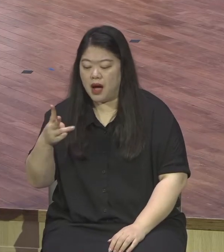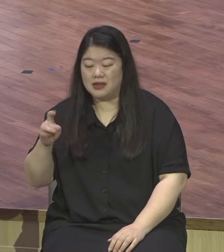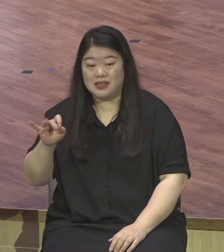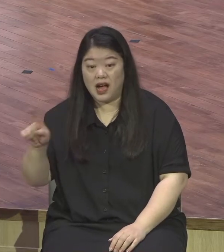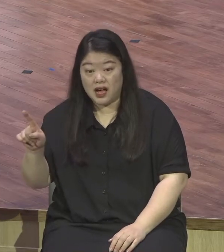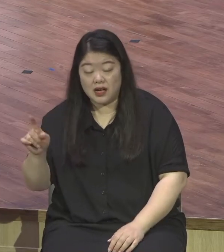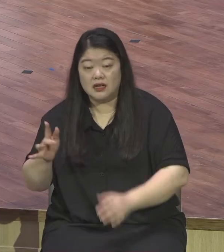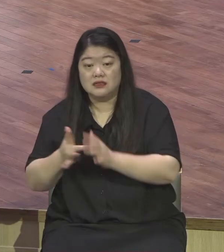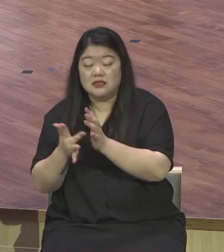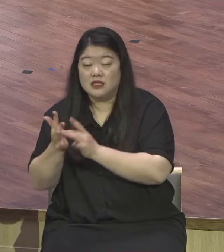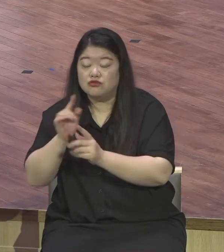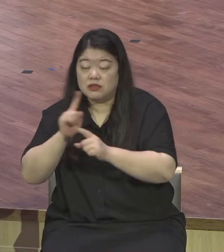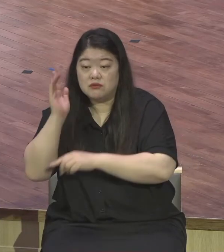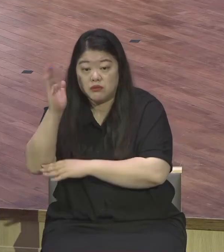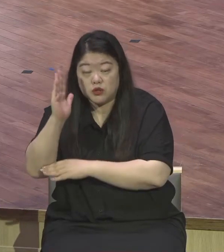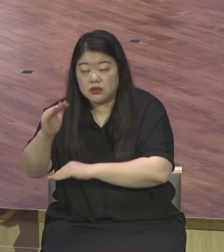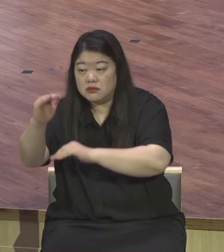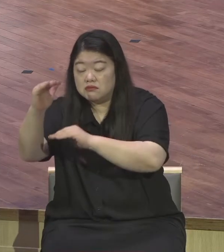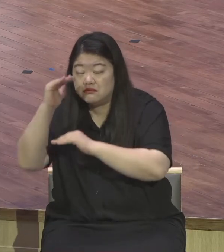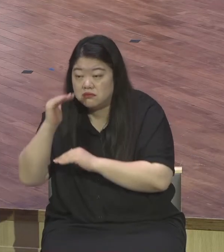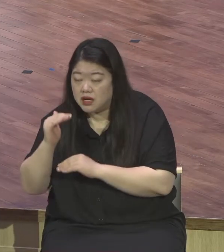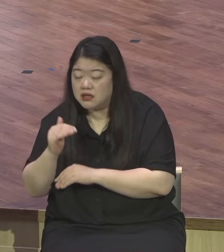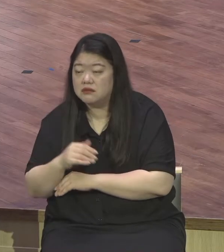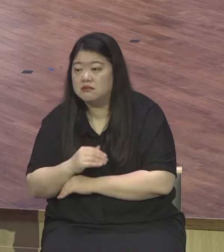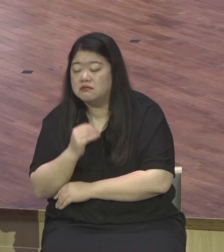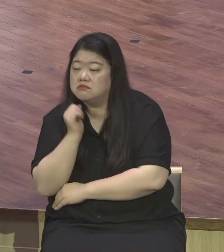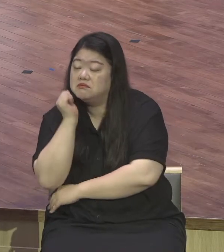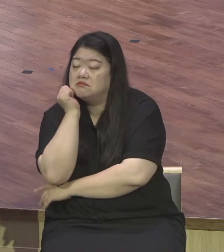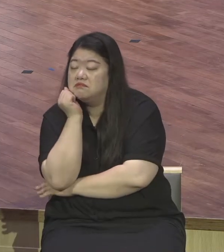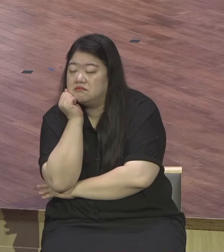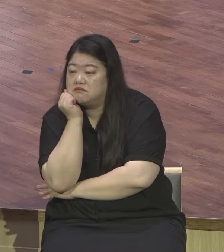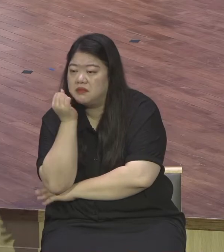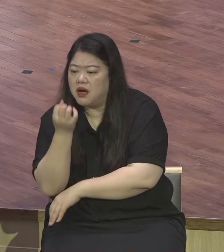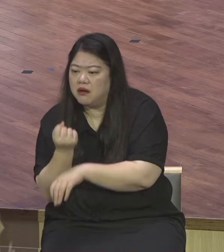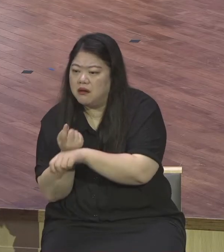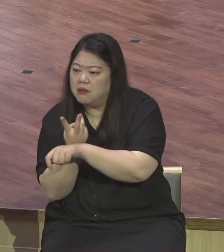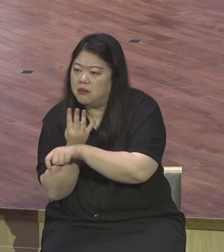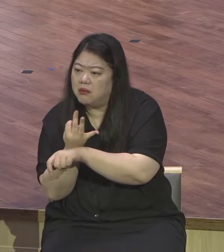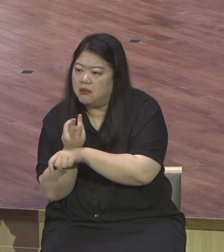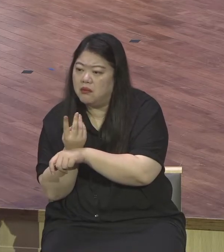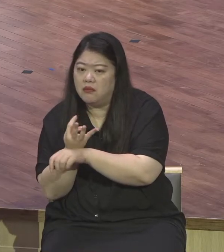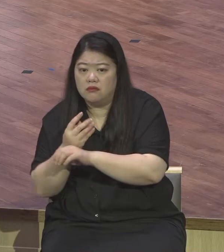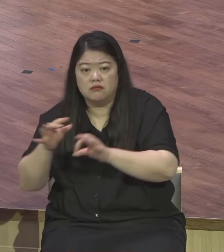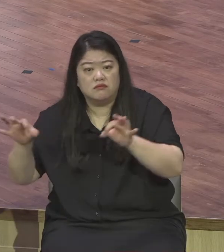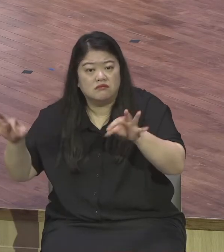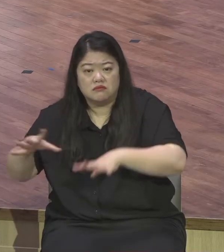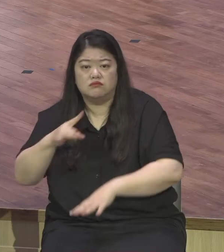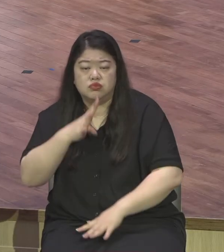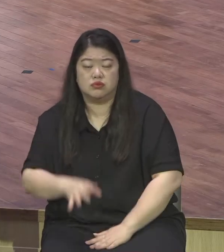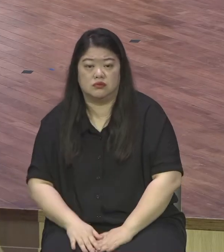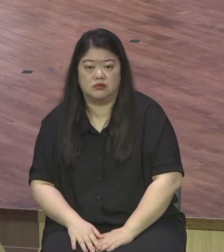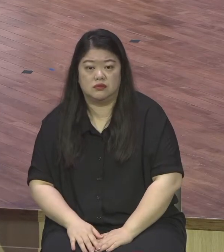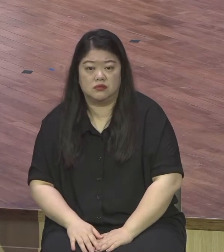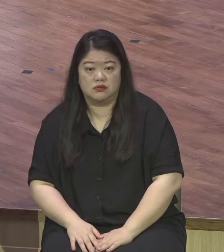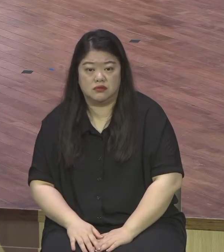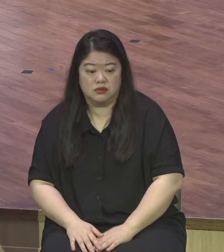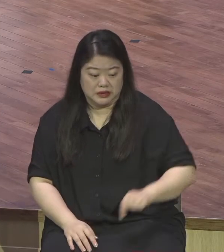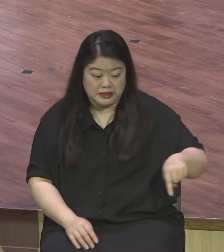직접 오병이의 기적을 무리로 걸어오신 기적을 죽은 나사로 살려온 기적을 병자를 고치는 기적을